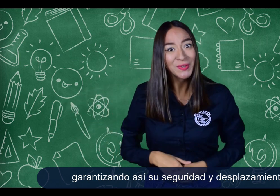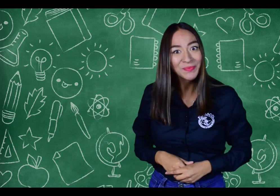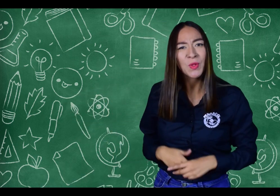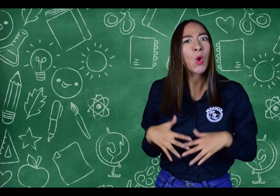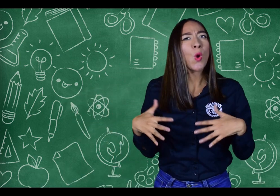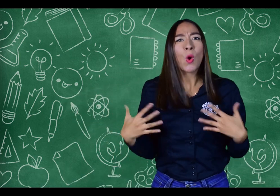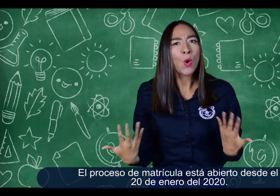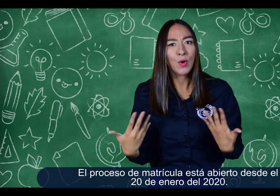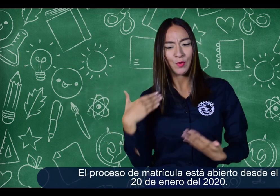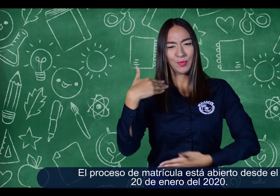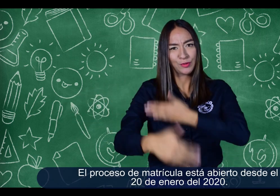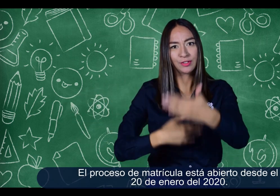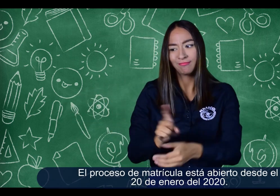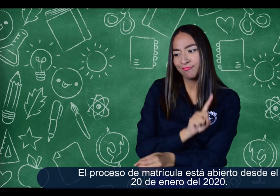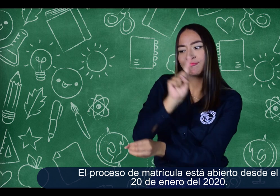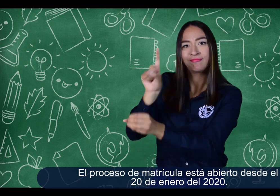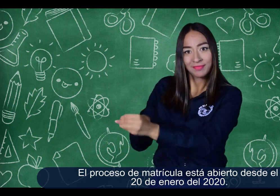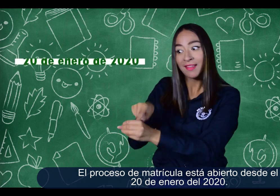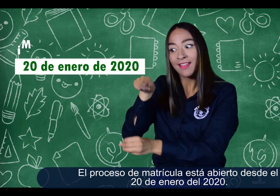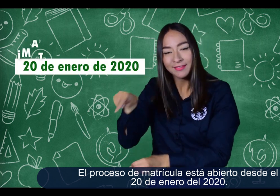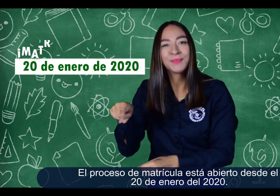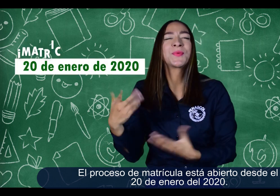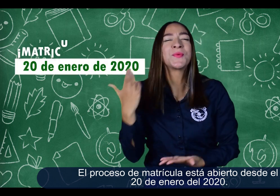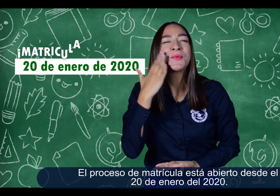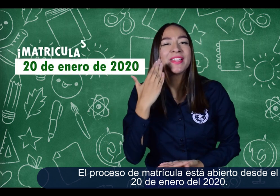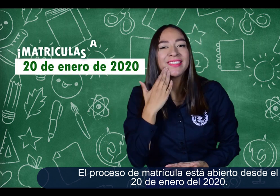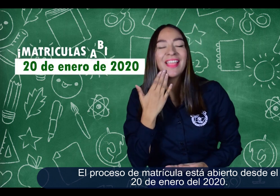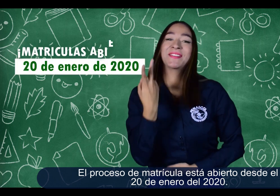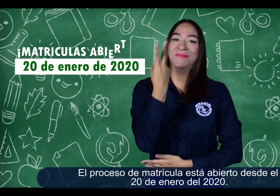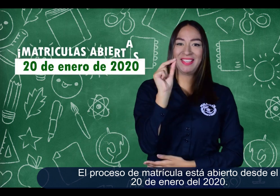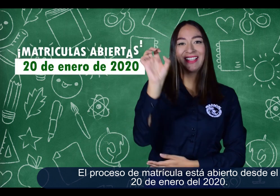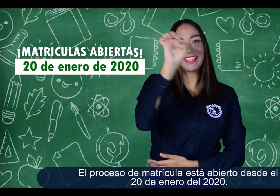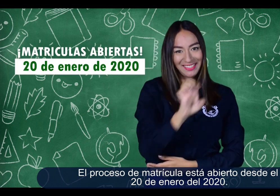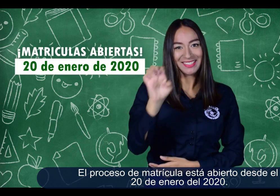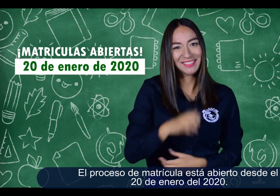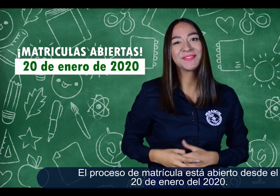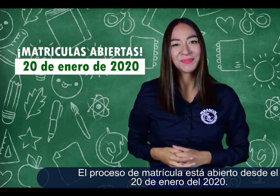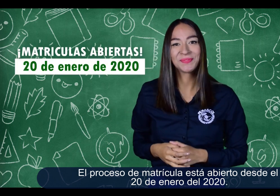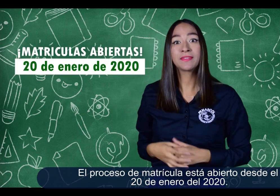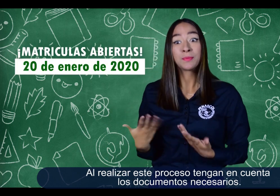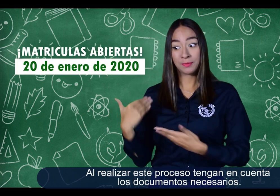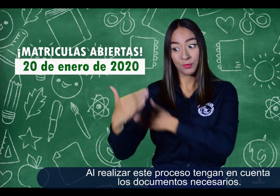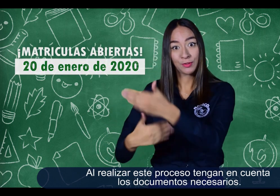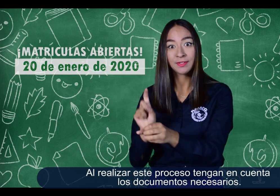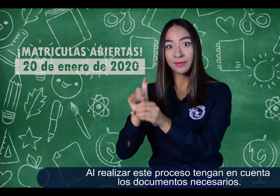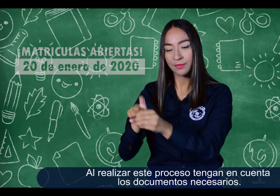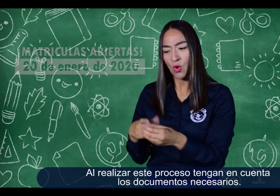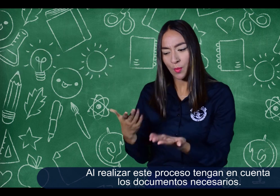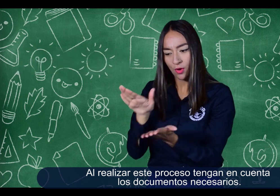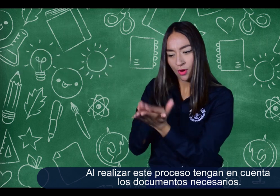El proceso de matrícula está abierto desde el 20 de enero del 2020. Al realizar este proceso, tengan en cuenta